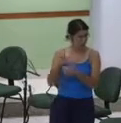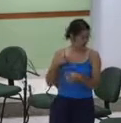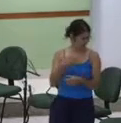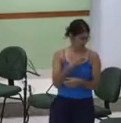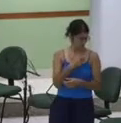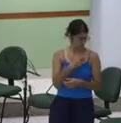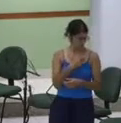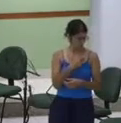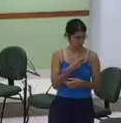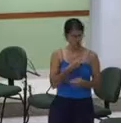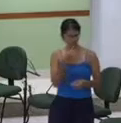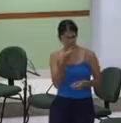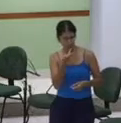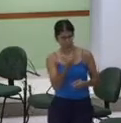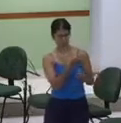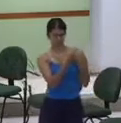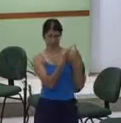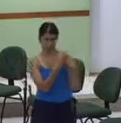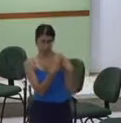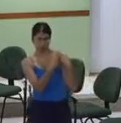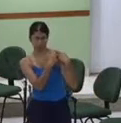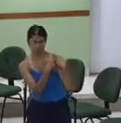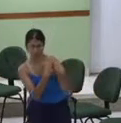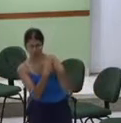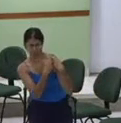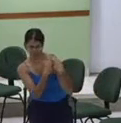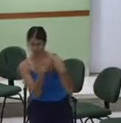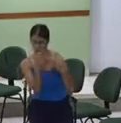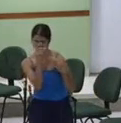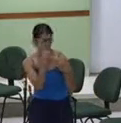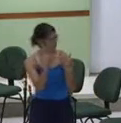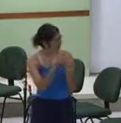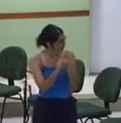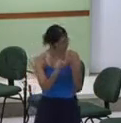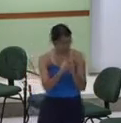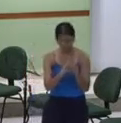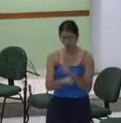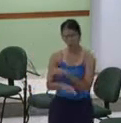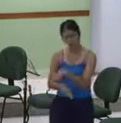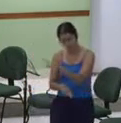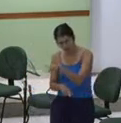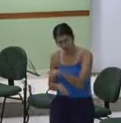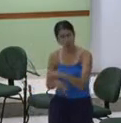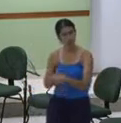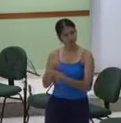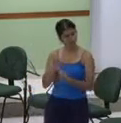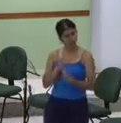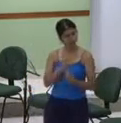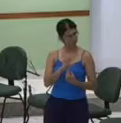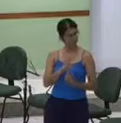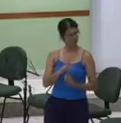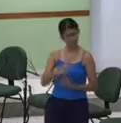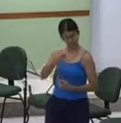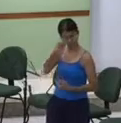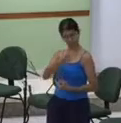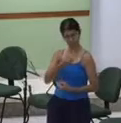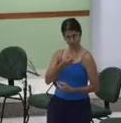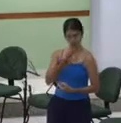chamado Ou as igrejas que elas estão Têm Pegado elas de jeito Mas não é a nossa realidade